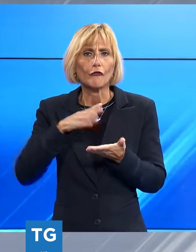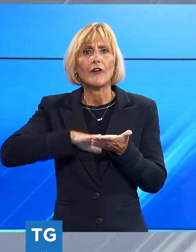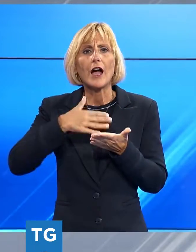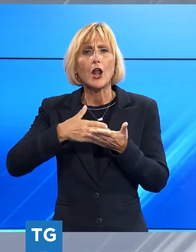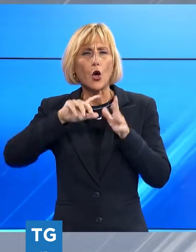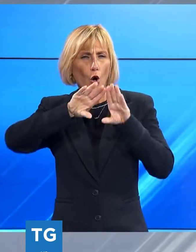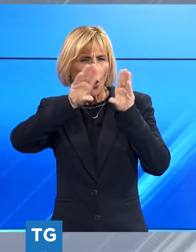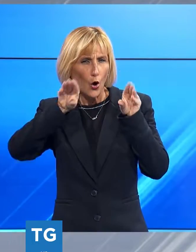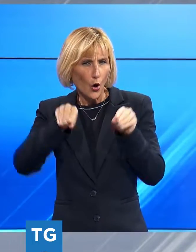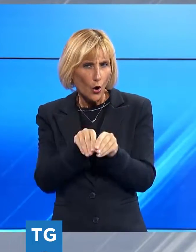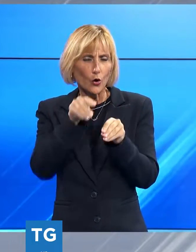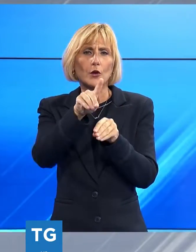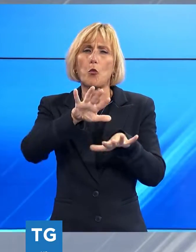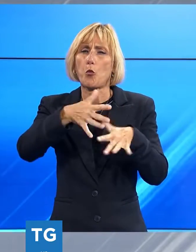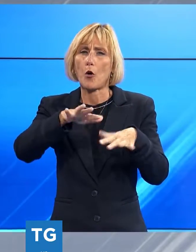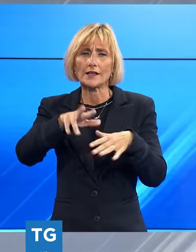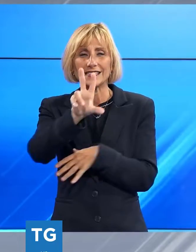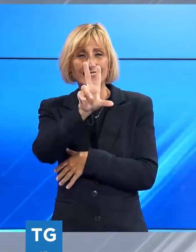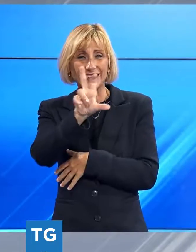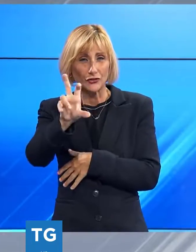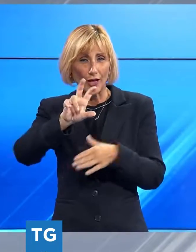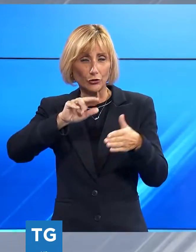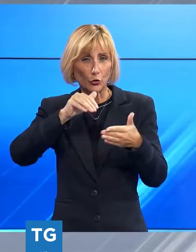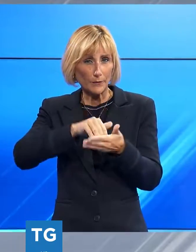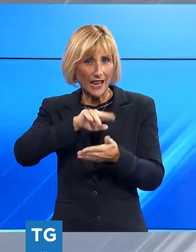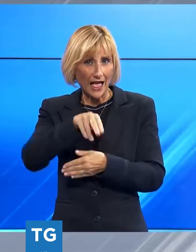sequestro ammonta a quasi 300 mila euro.